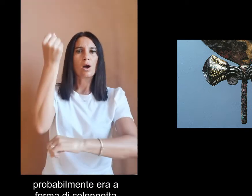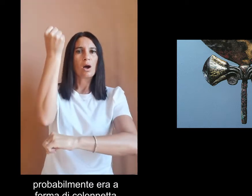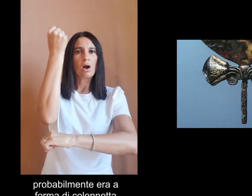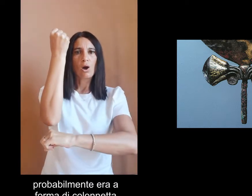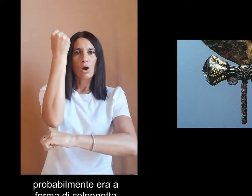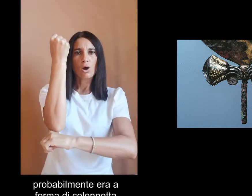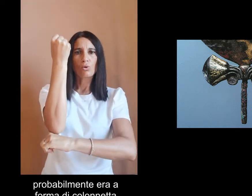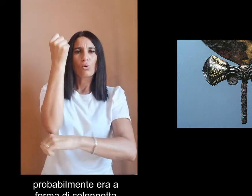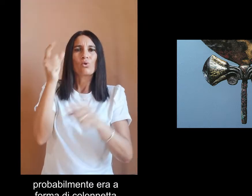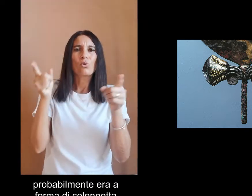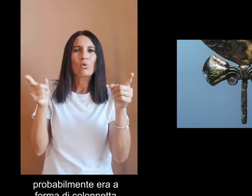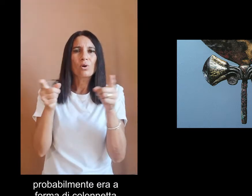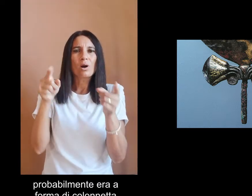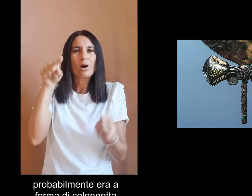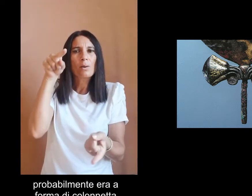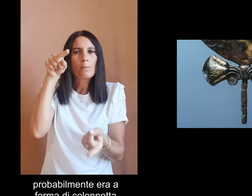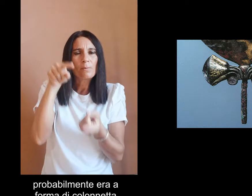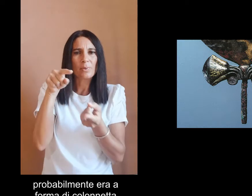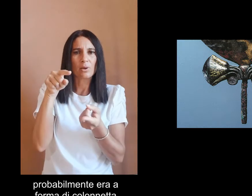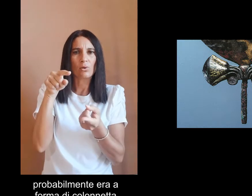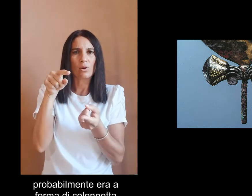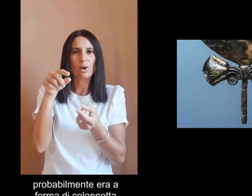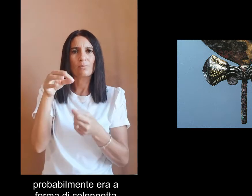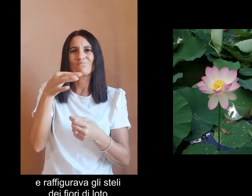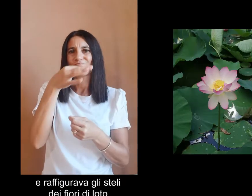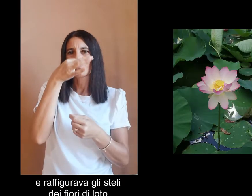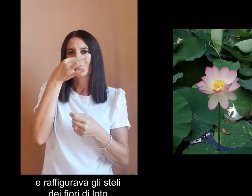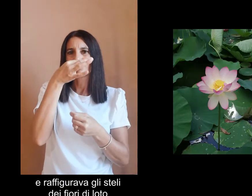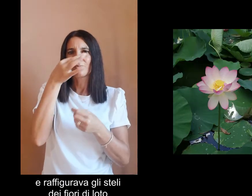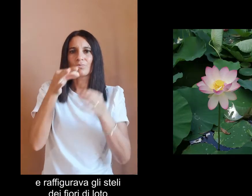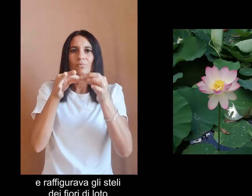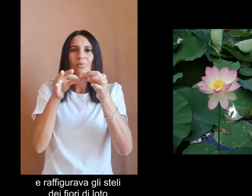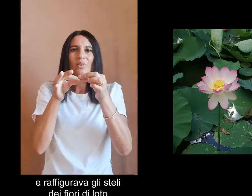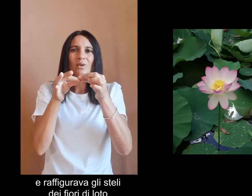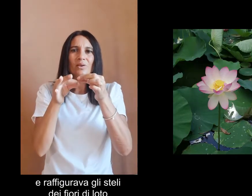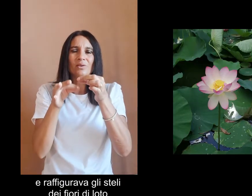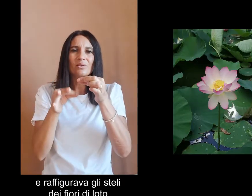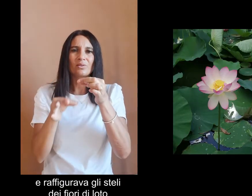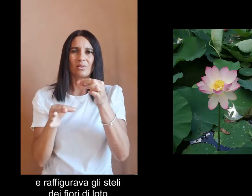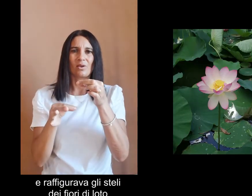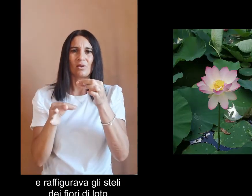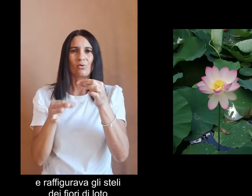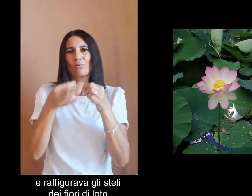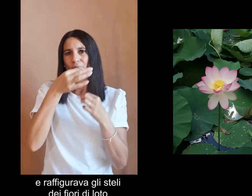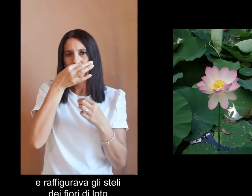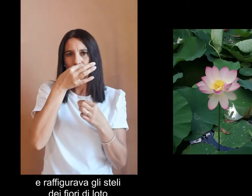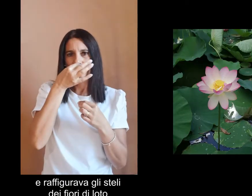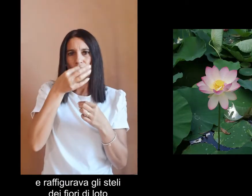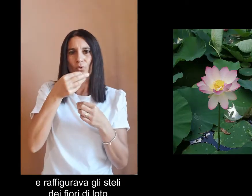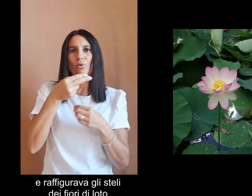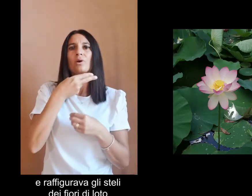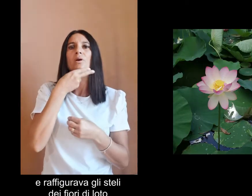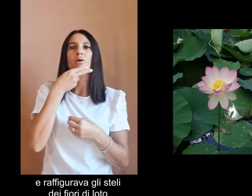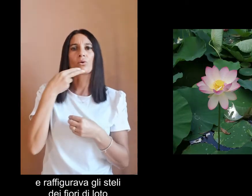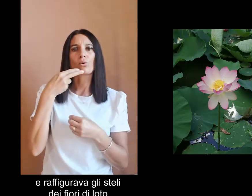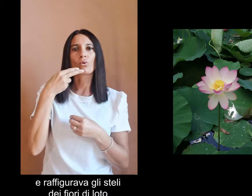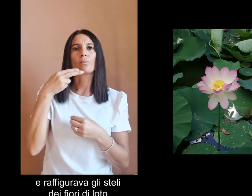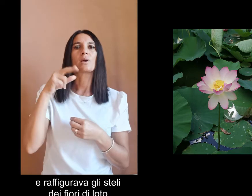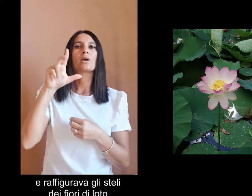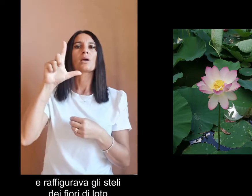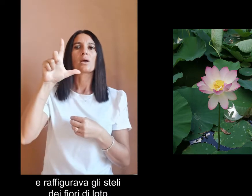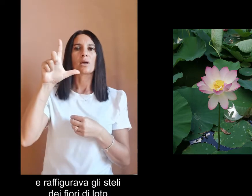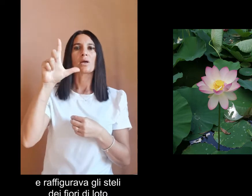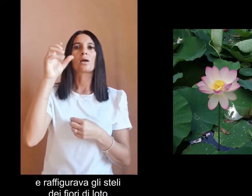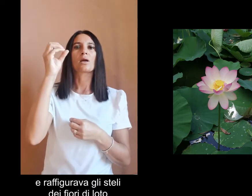forma di colonnetta e raffigurava gli